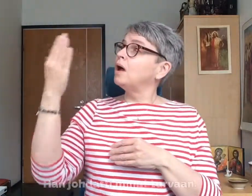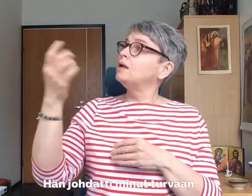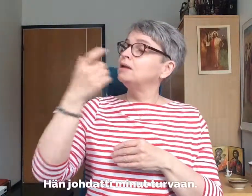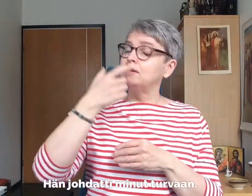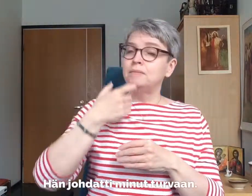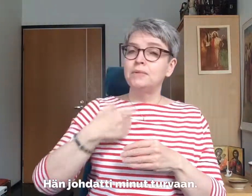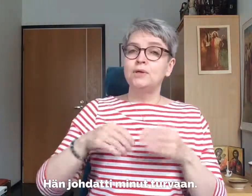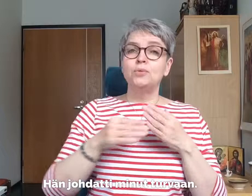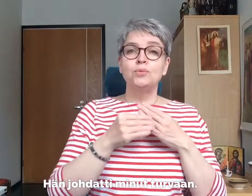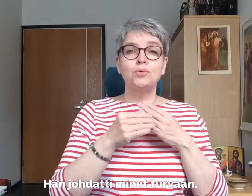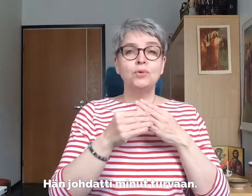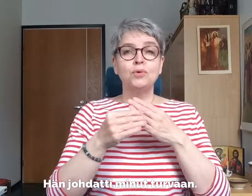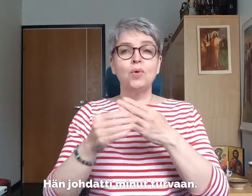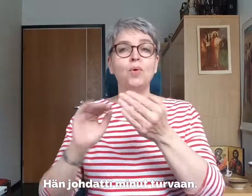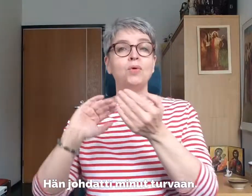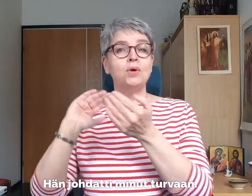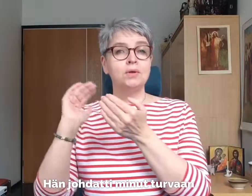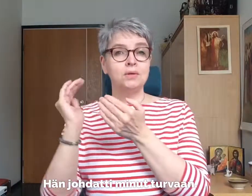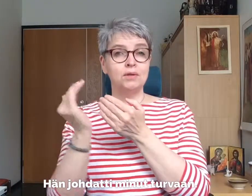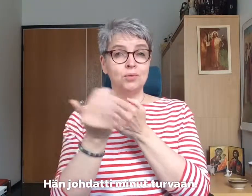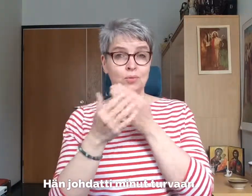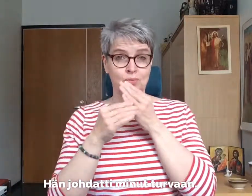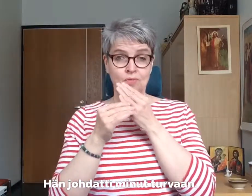Hän johdatti minut turvaan.